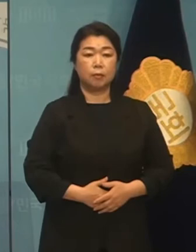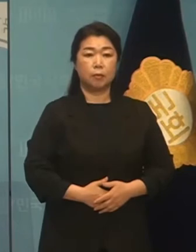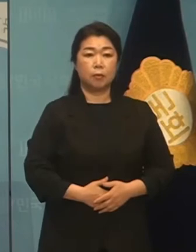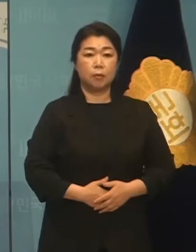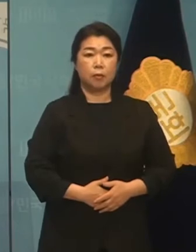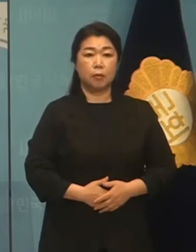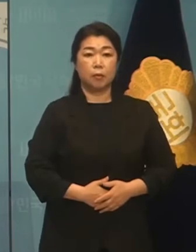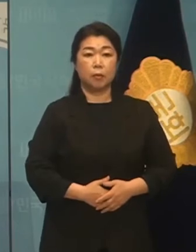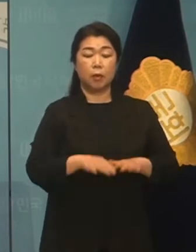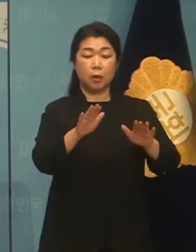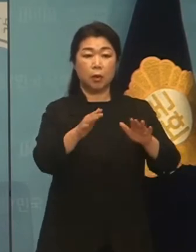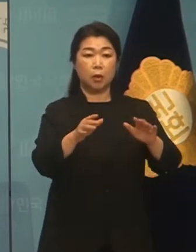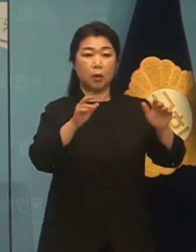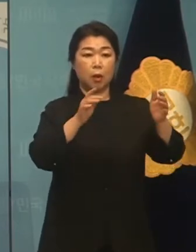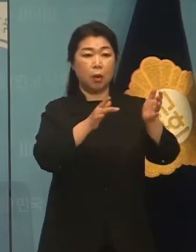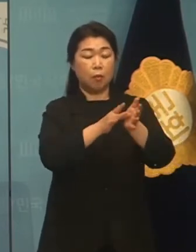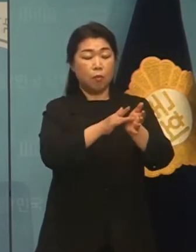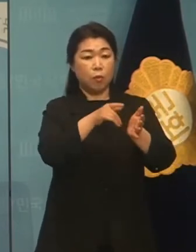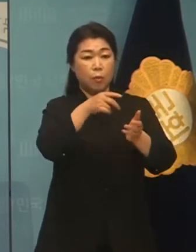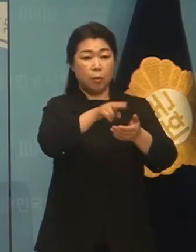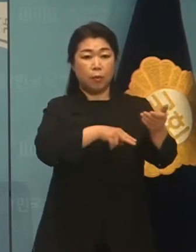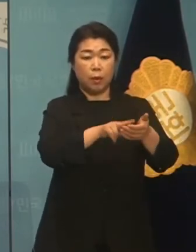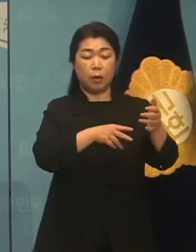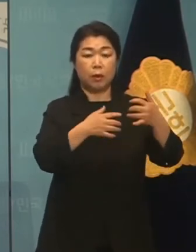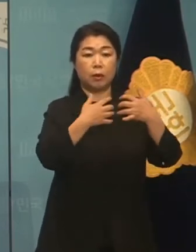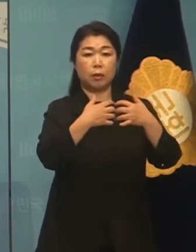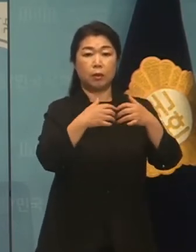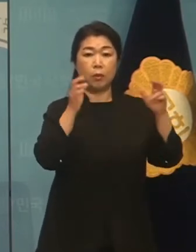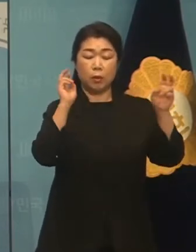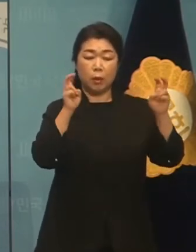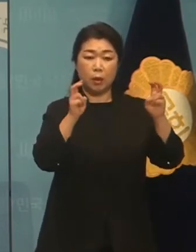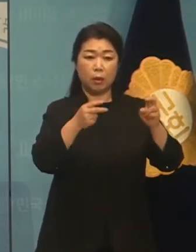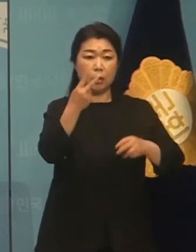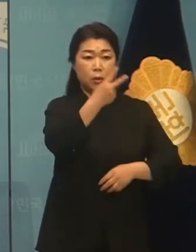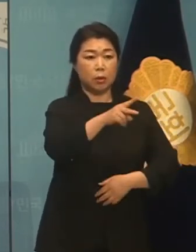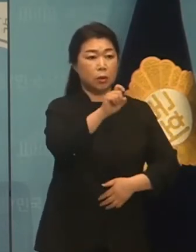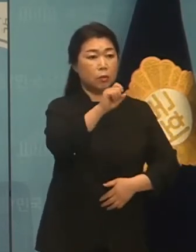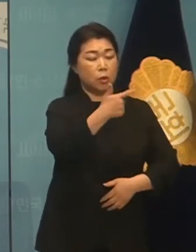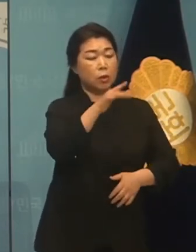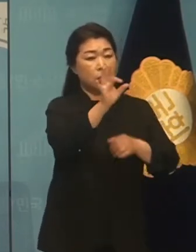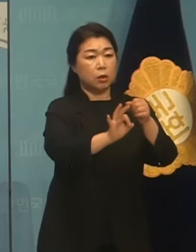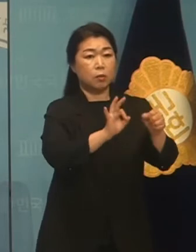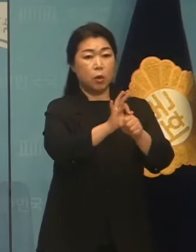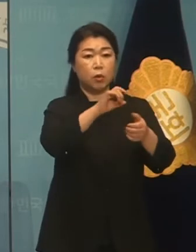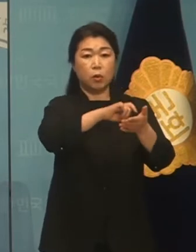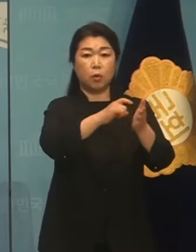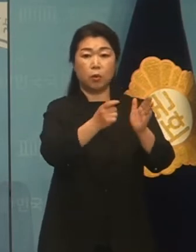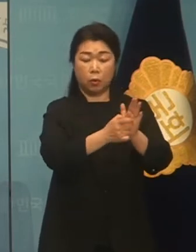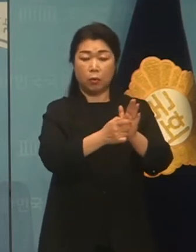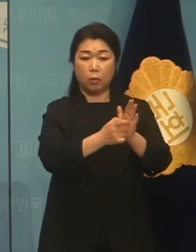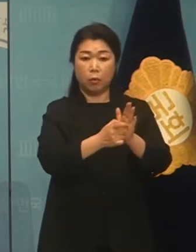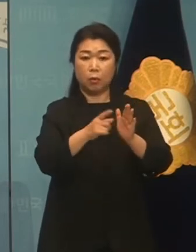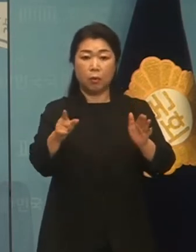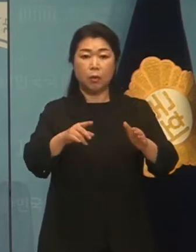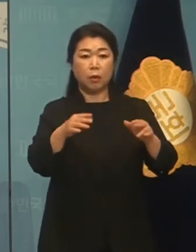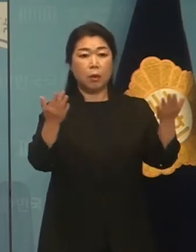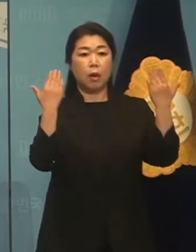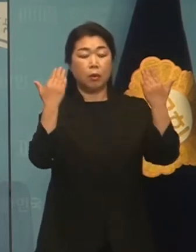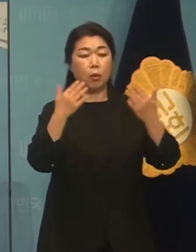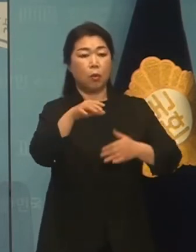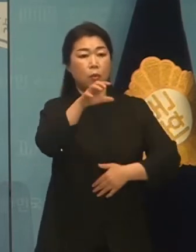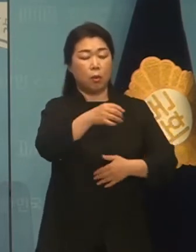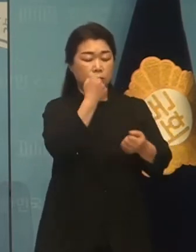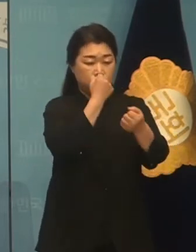이 업체는 2012년 이후부터 10년 가까이 해당 폐교를